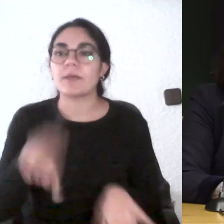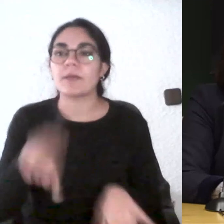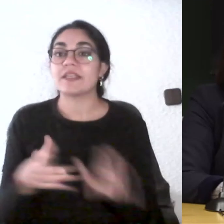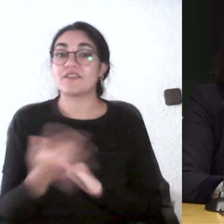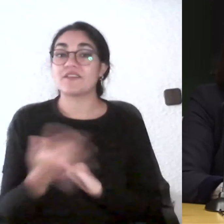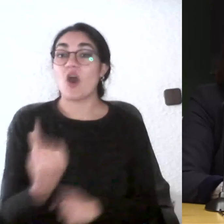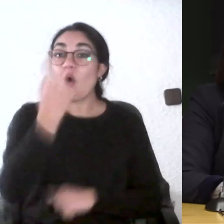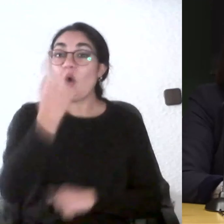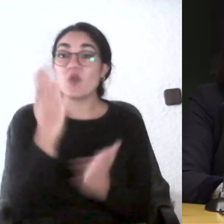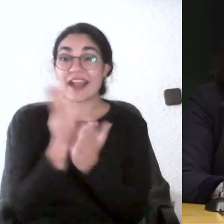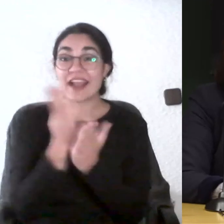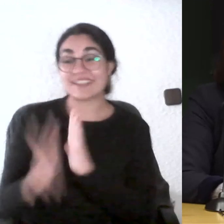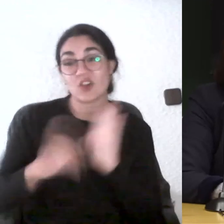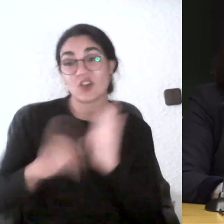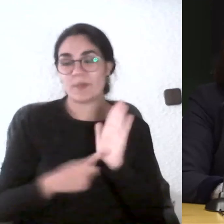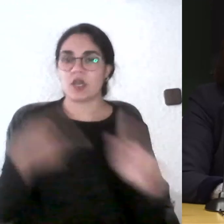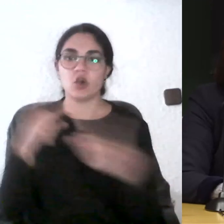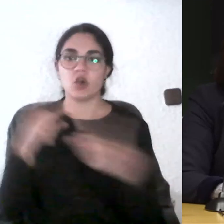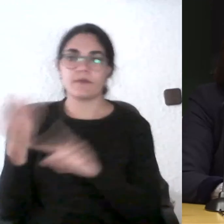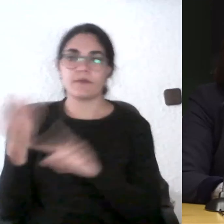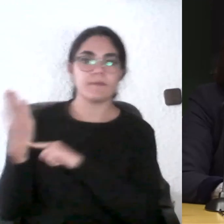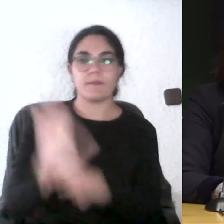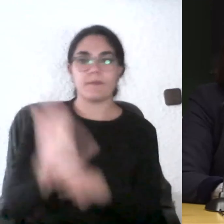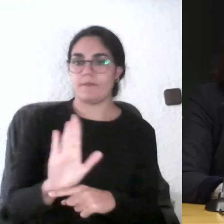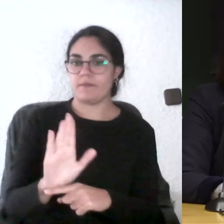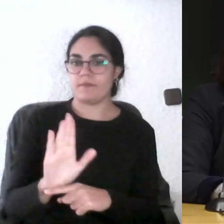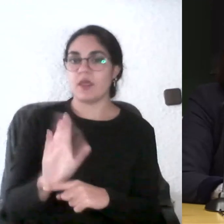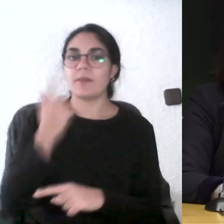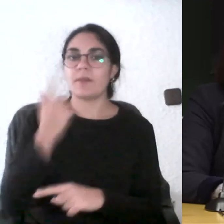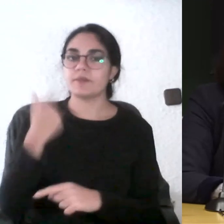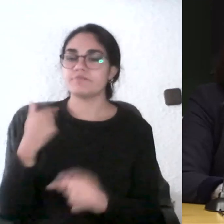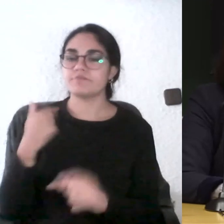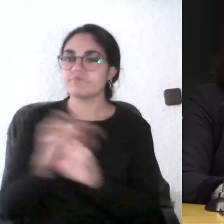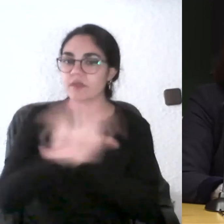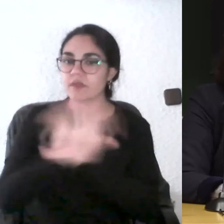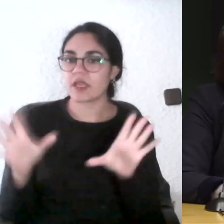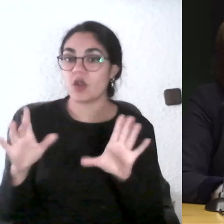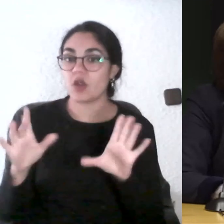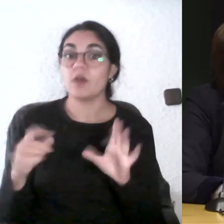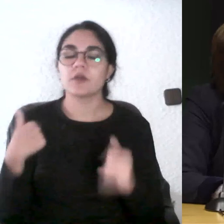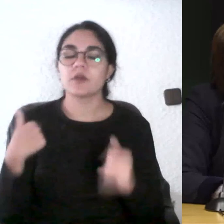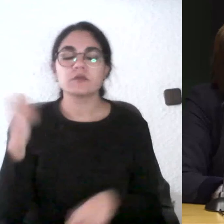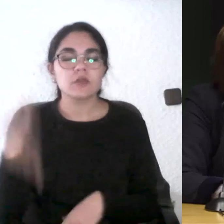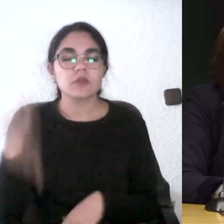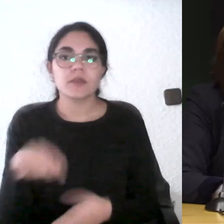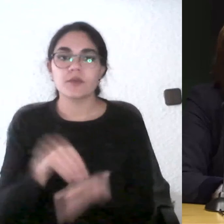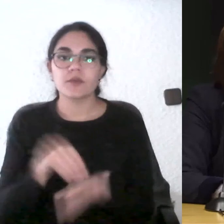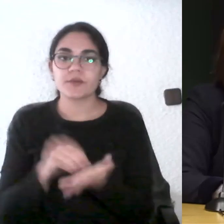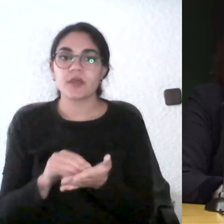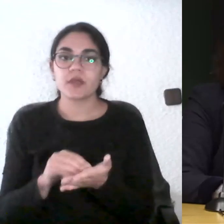exclusivamente a explicar esas reglas del juego me encuentro con que muchas veces los alumnos el primer día no vienen